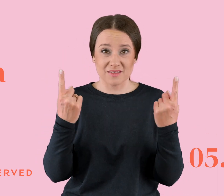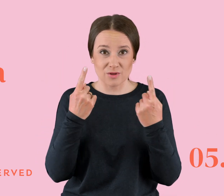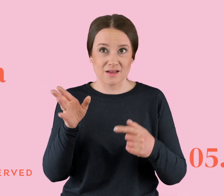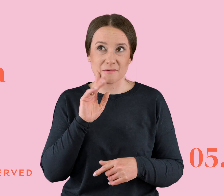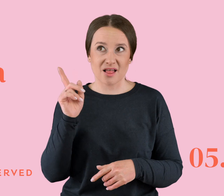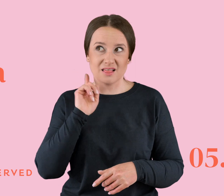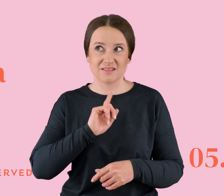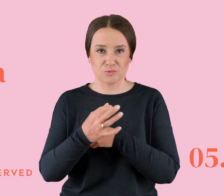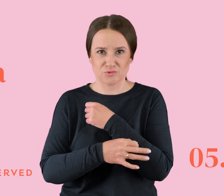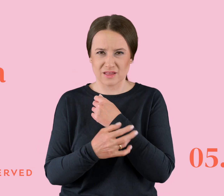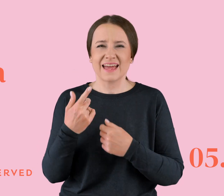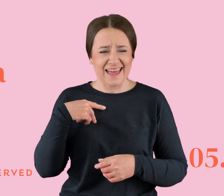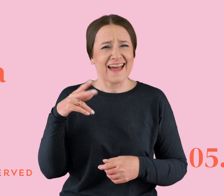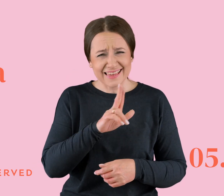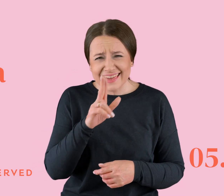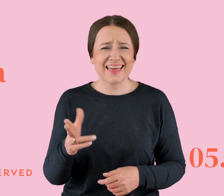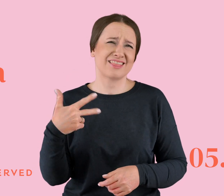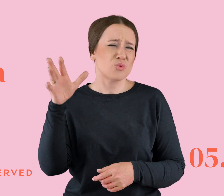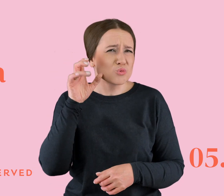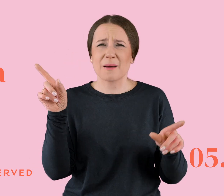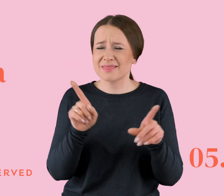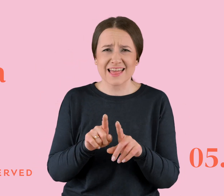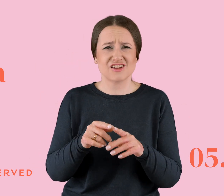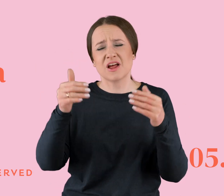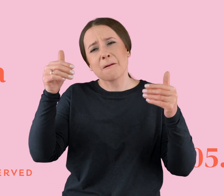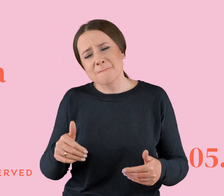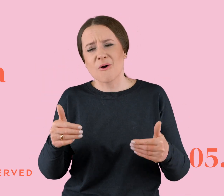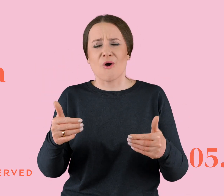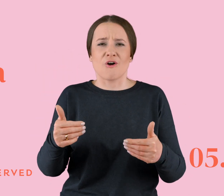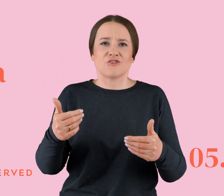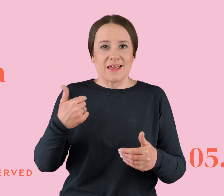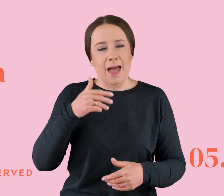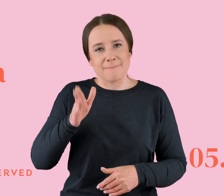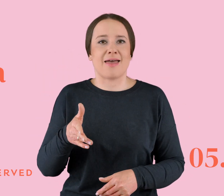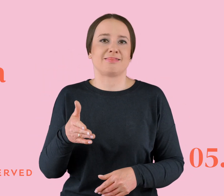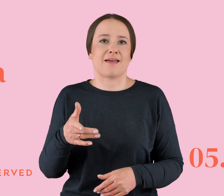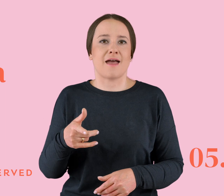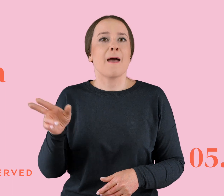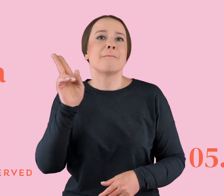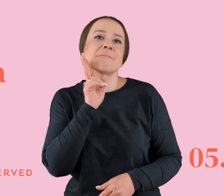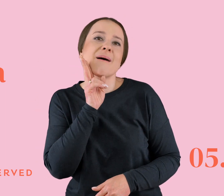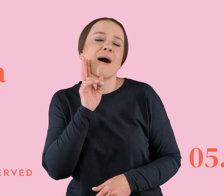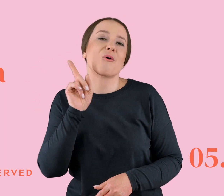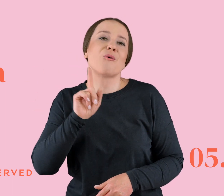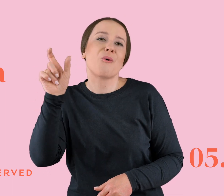-studencka. Ja też kiedyś usłyszałam, że mogłabyś być matką moich dzieci, ale na szczęście ja dysponuję potężnym arsenałem